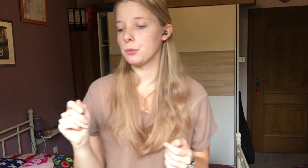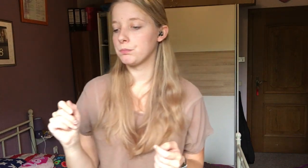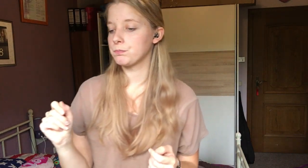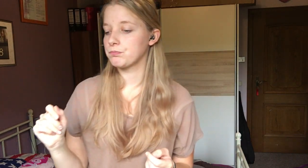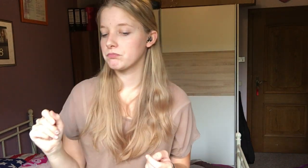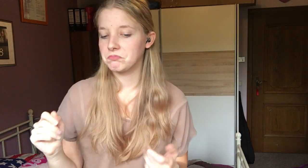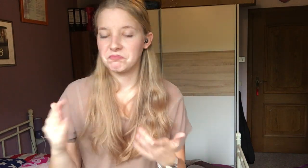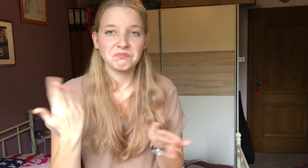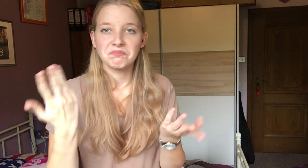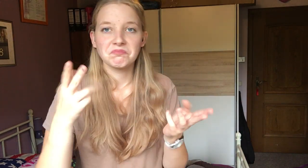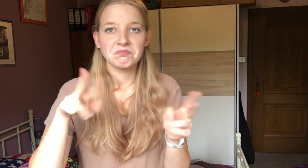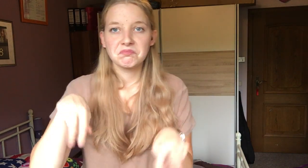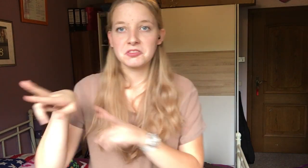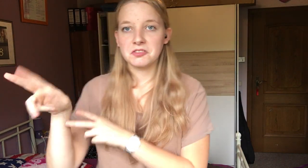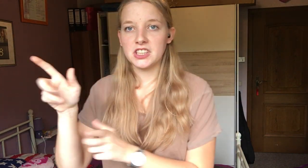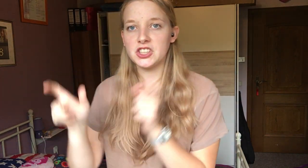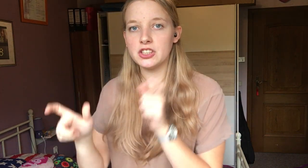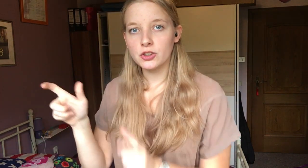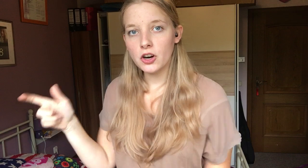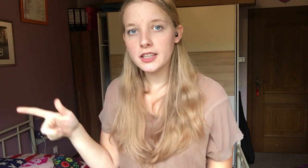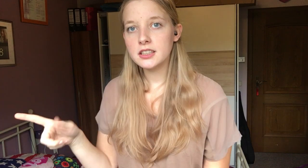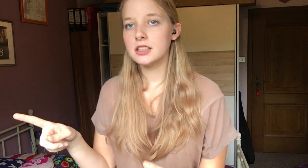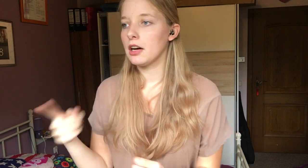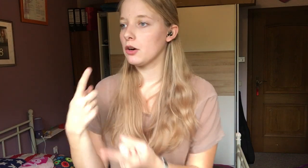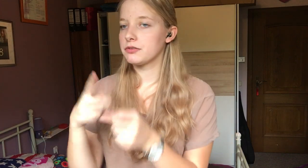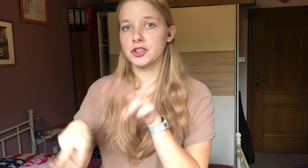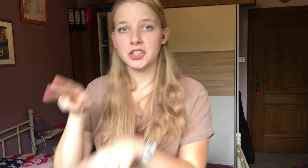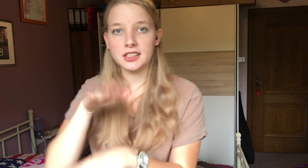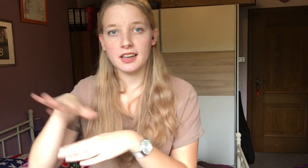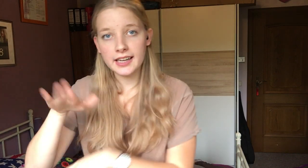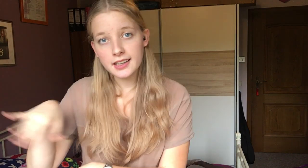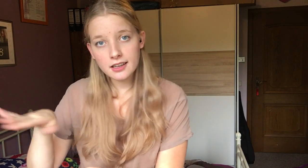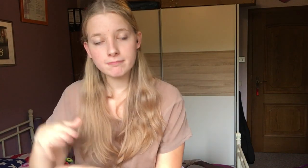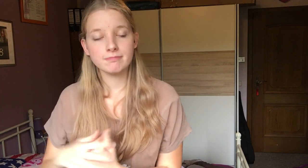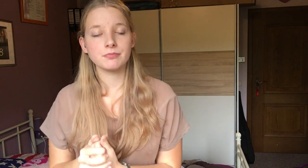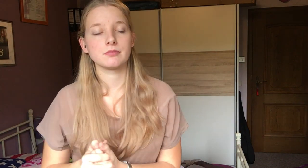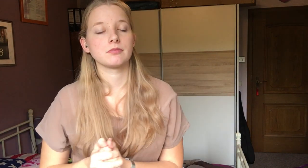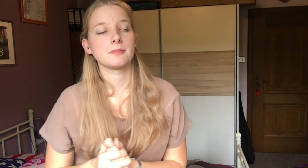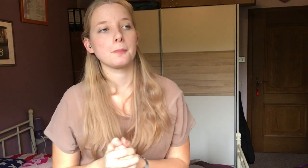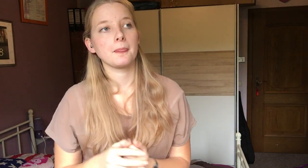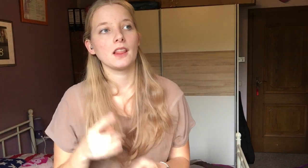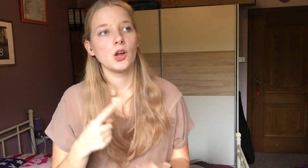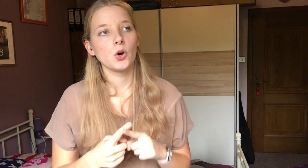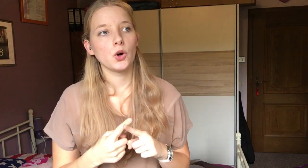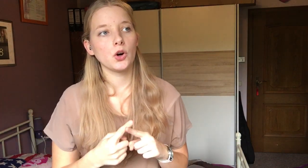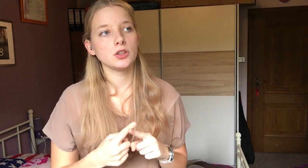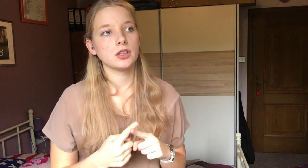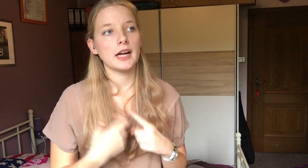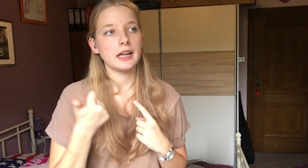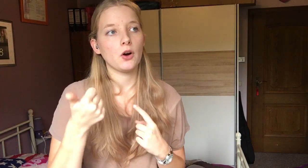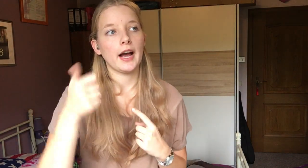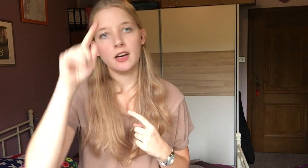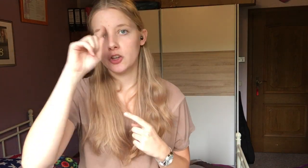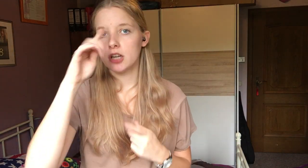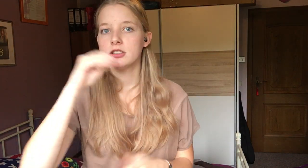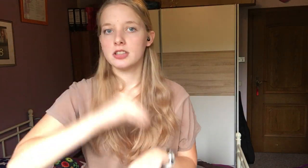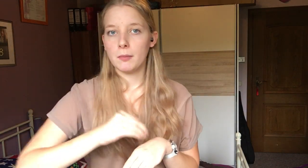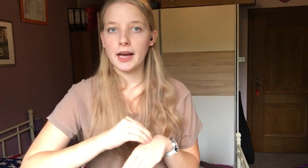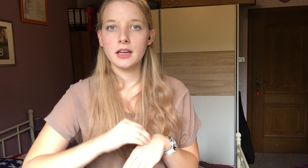verschiedenen Leuten aus verschiedenen Ländern und hat auch eine Deutsche dabei,